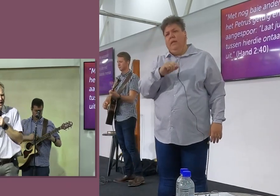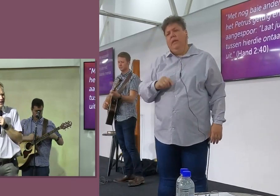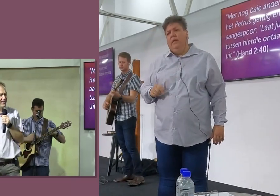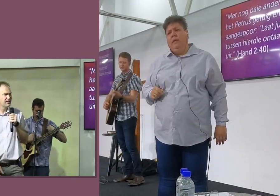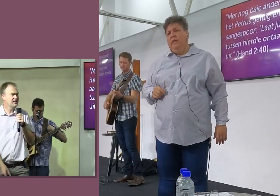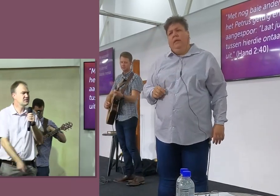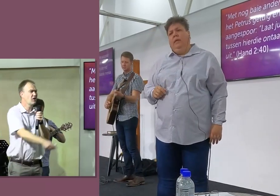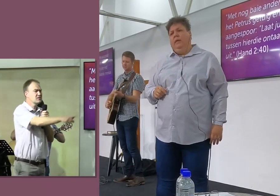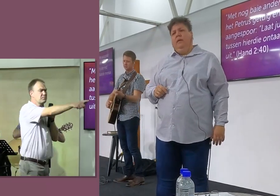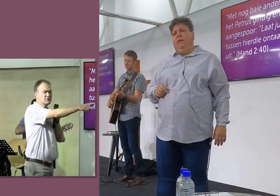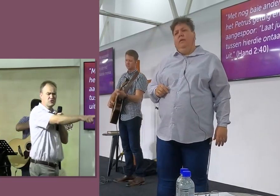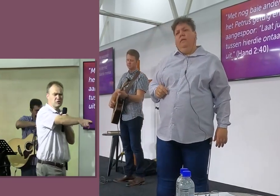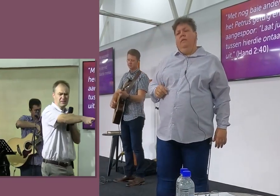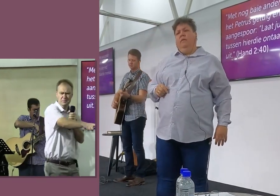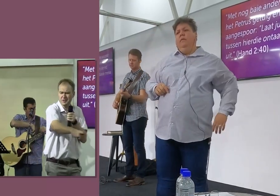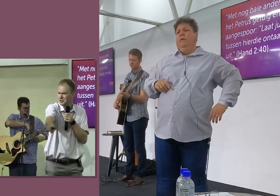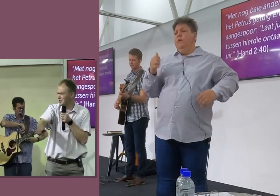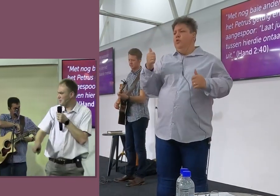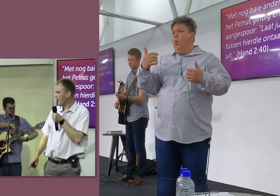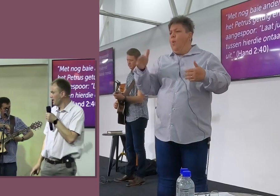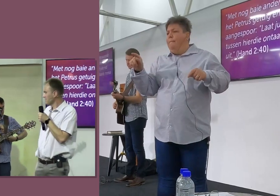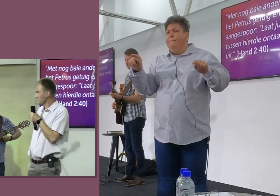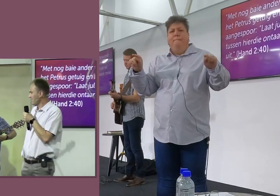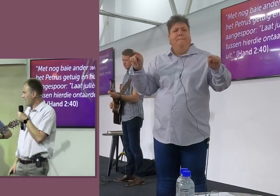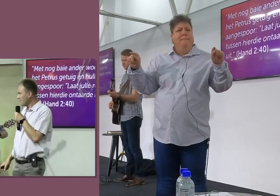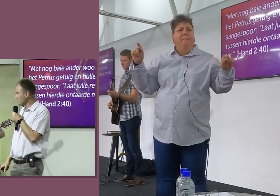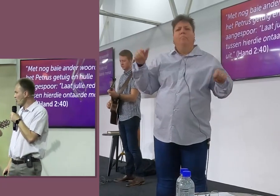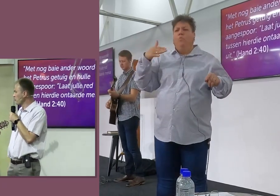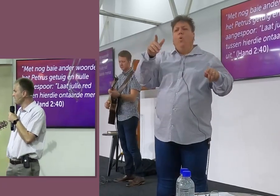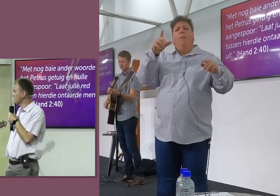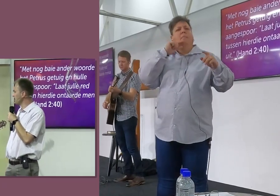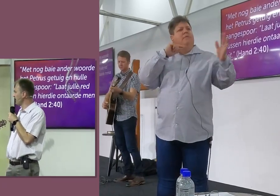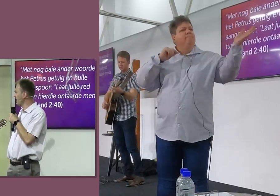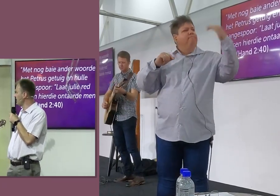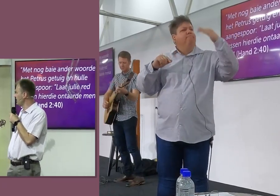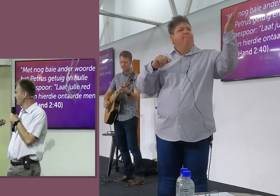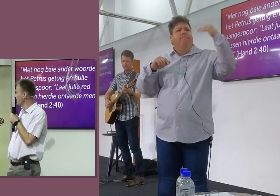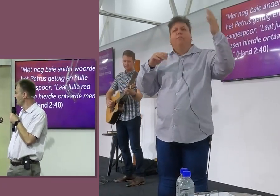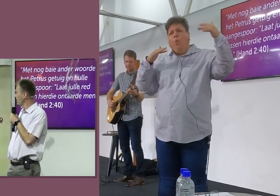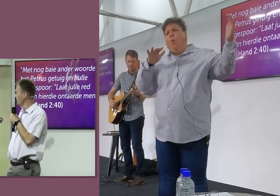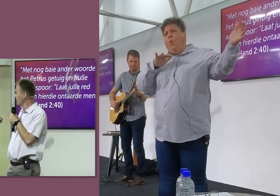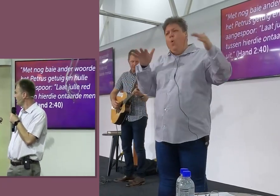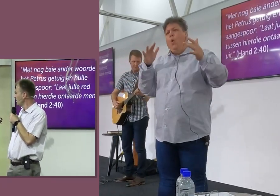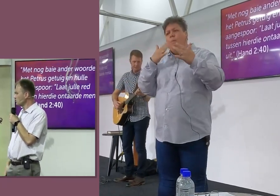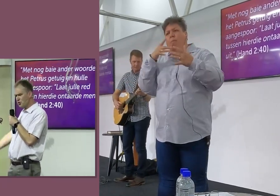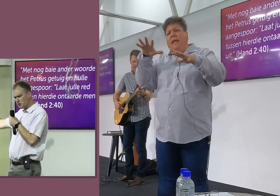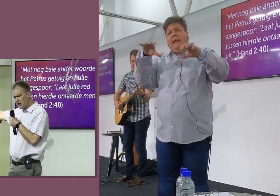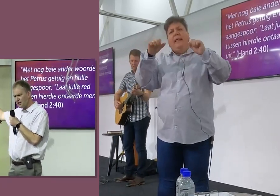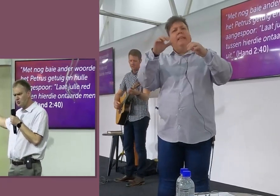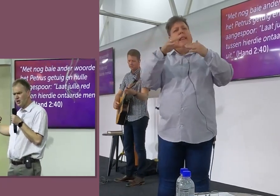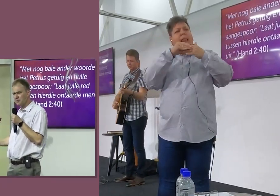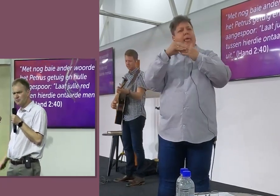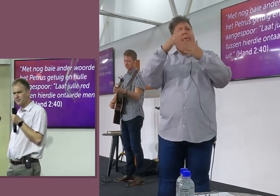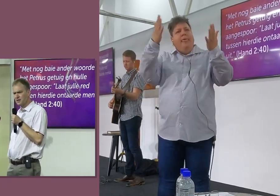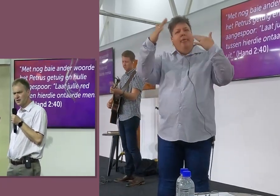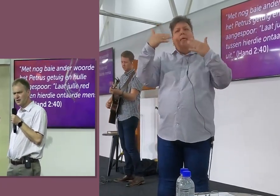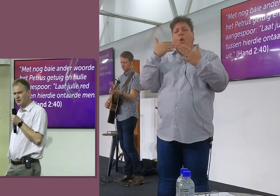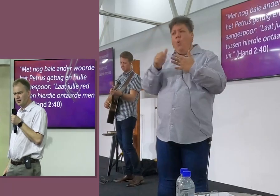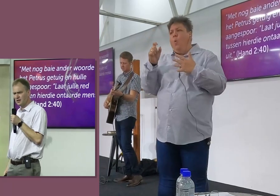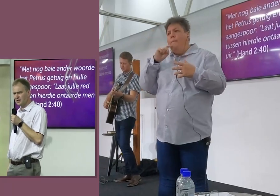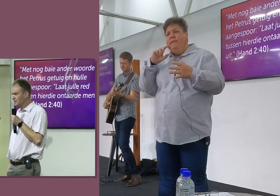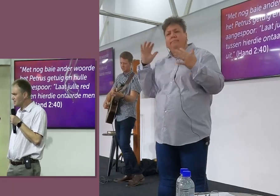daar is een paar stoel loop ek wil nie nog mense hier nie ons is nog stoel gaan koop